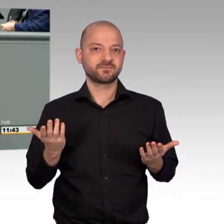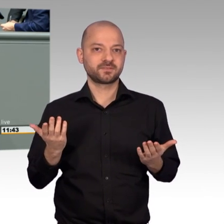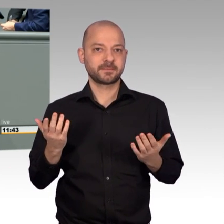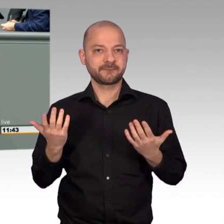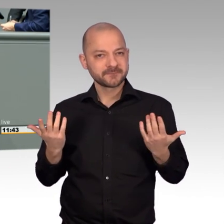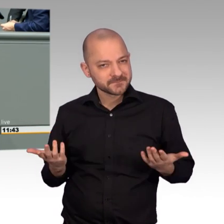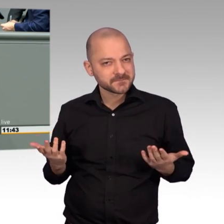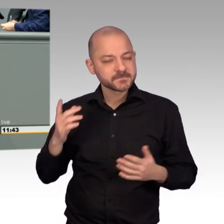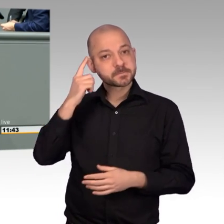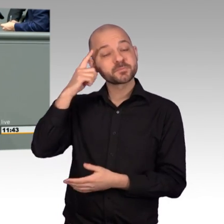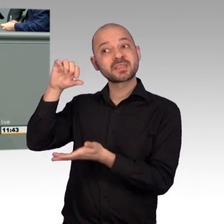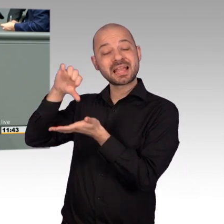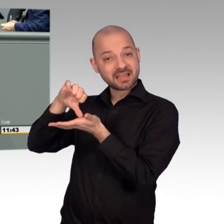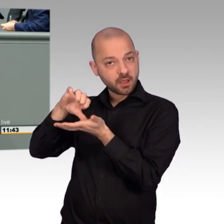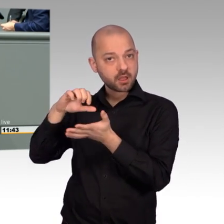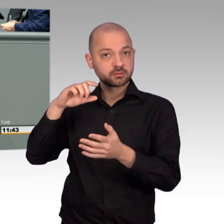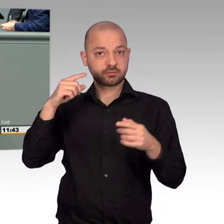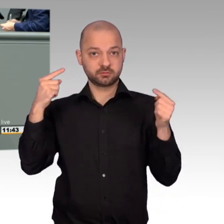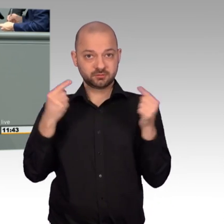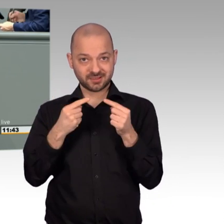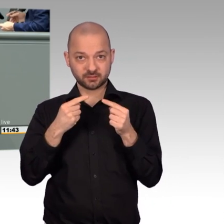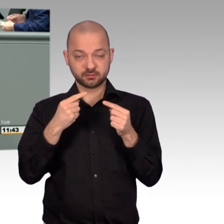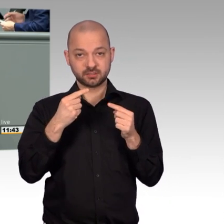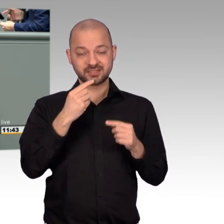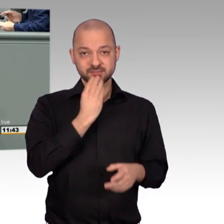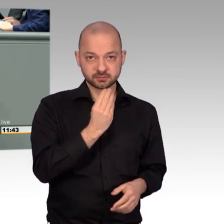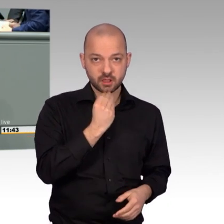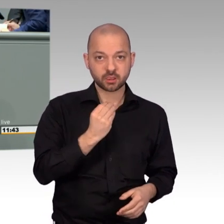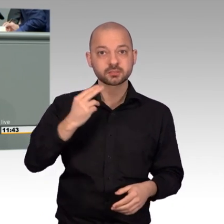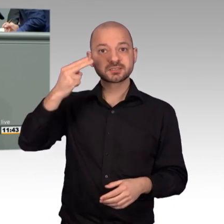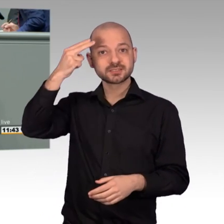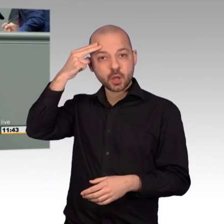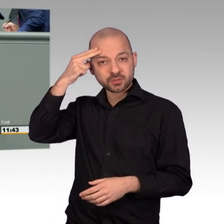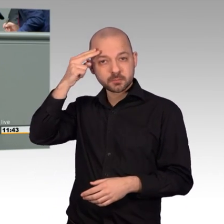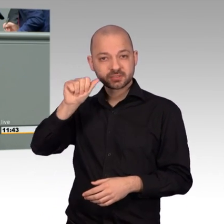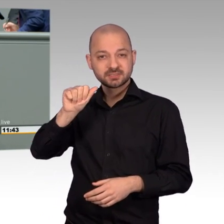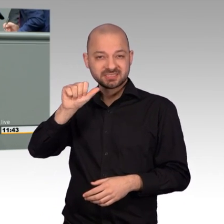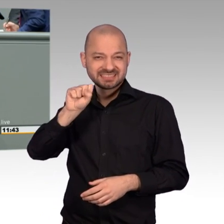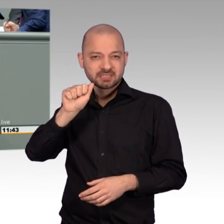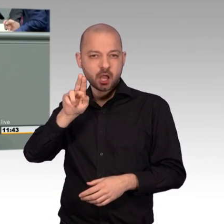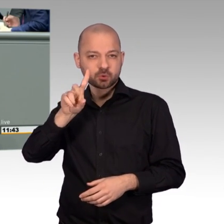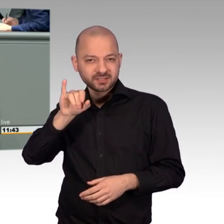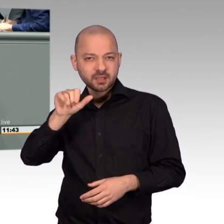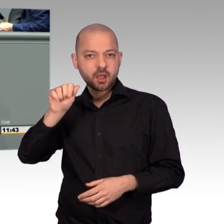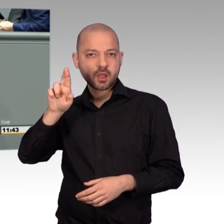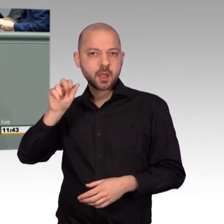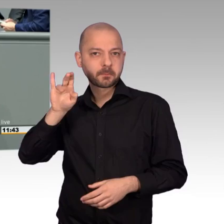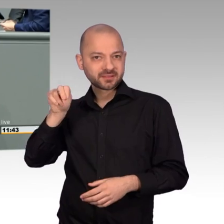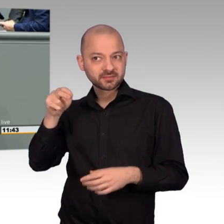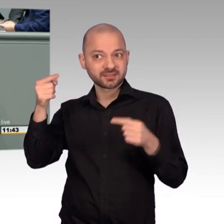eine Situation, die noch nie so gefährlich war. Türken gegen Kurden, Iran gegen Israel, Saudi-Arabien gegen Iran,